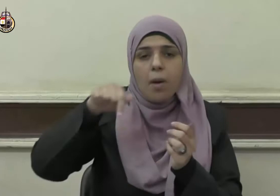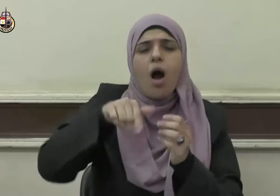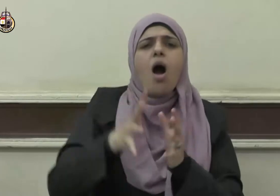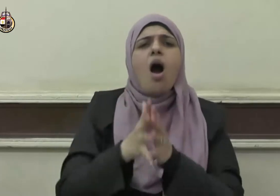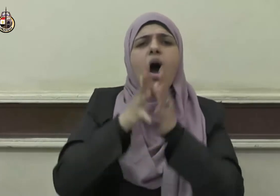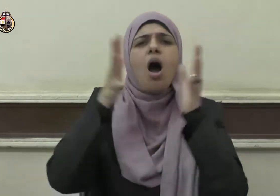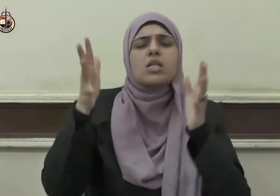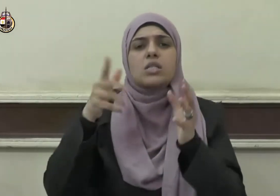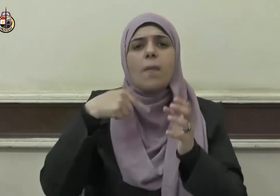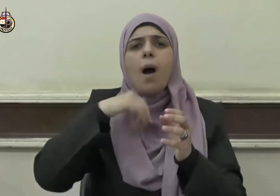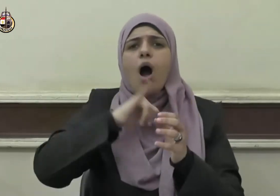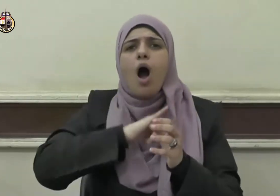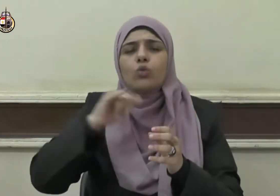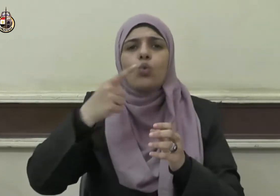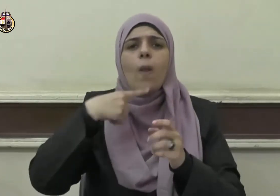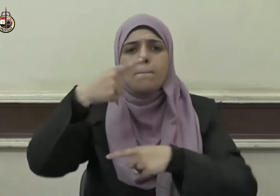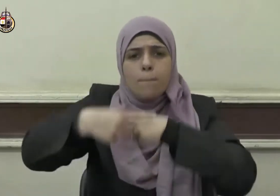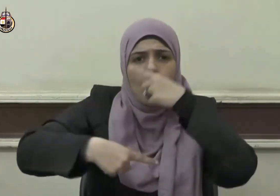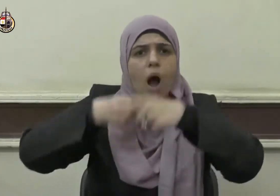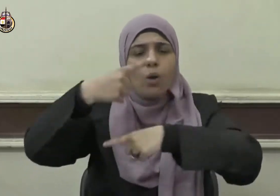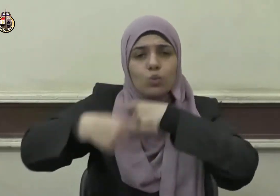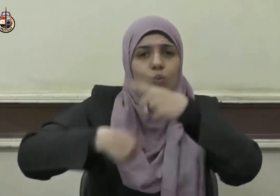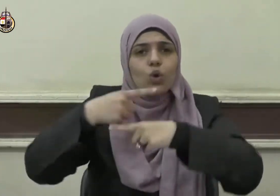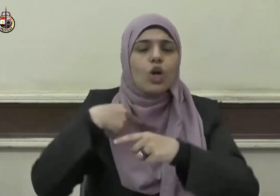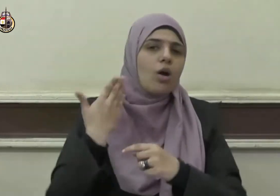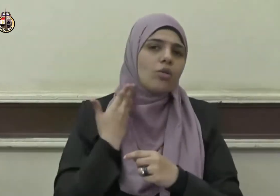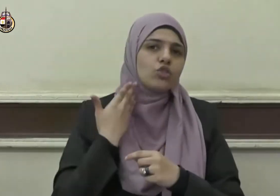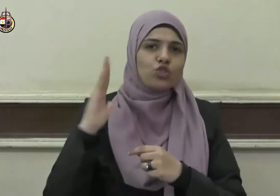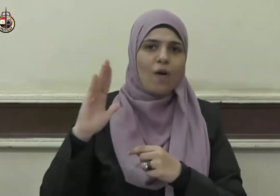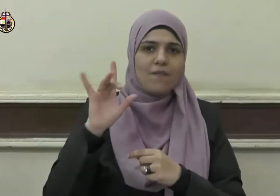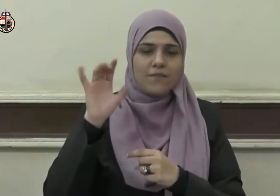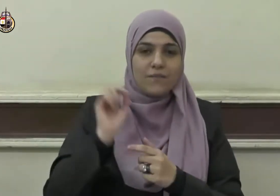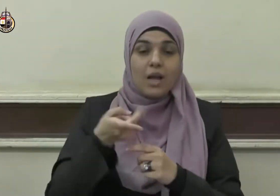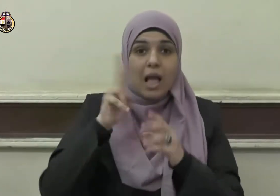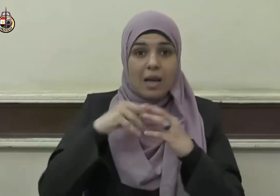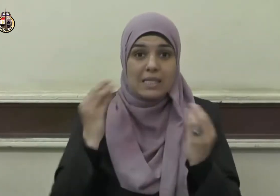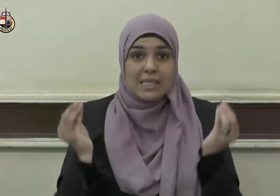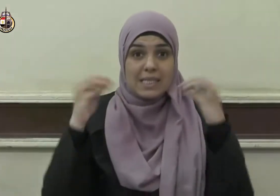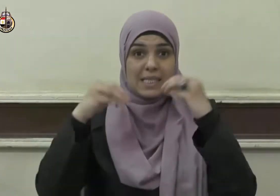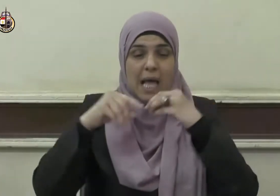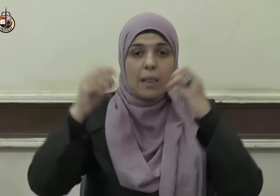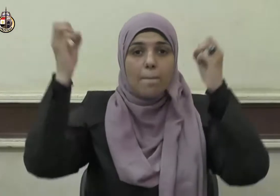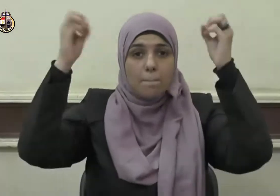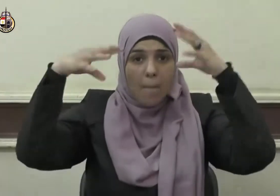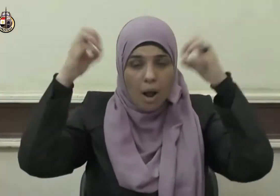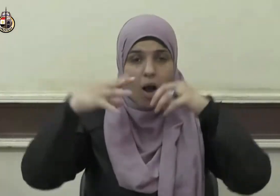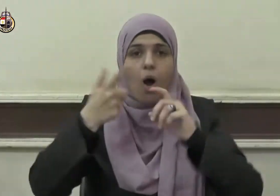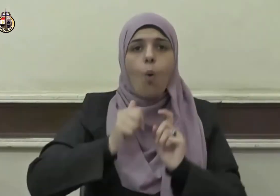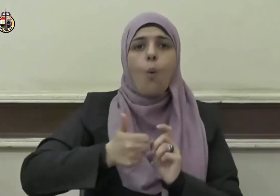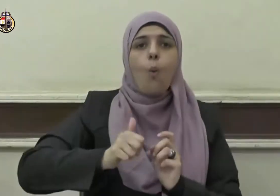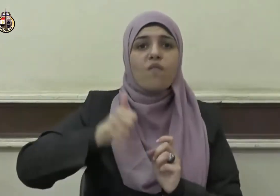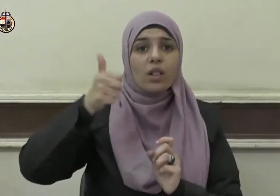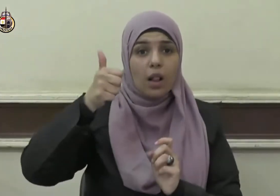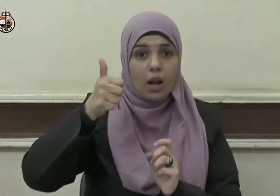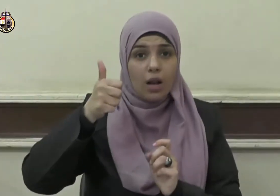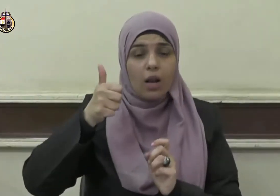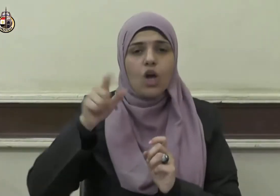المواسم شرفها وأكثرها بركةً وفضلًا شهر